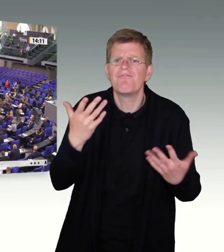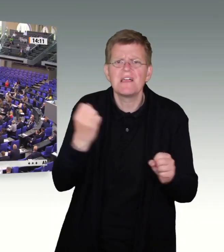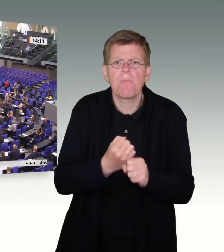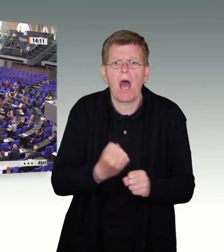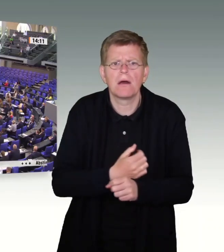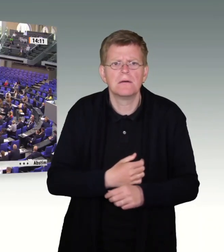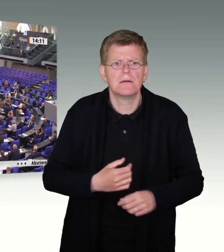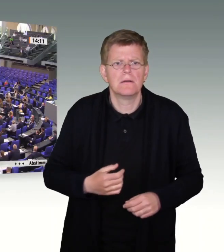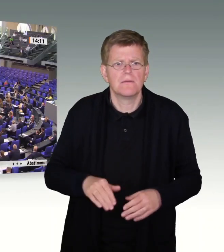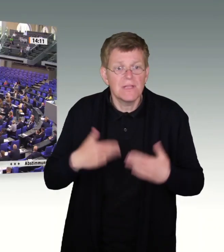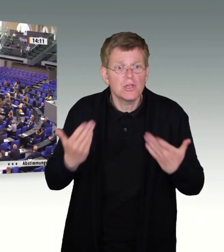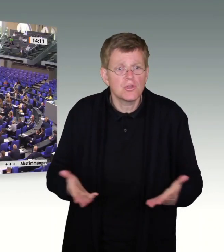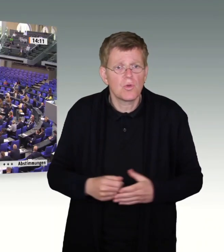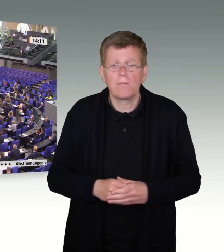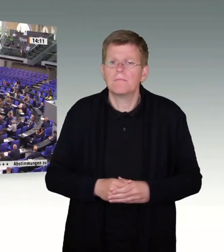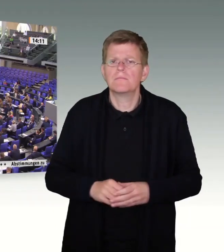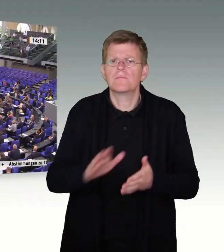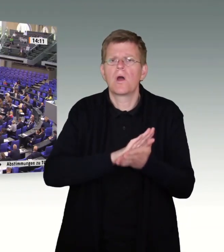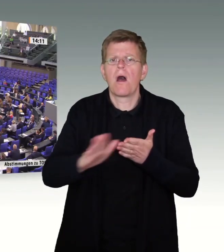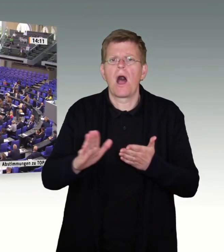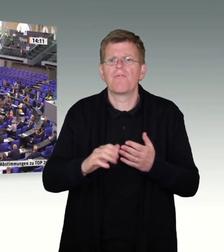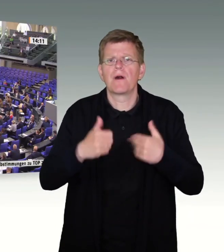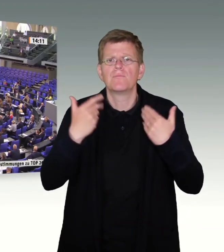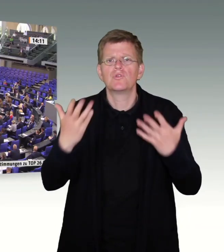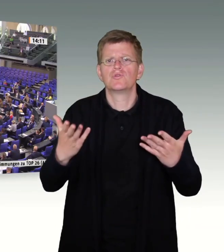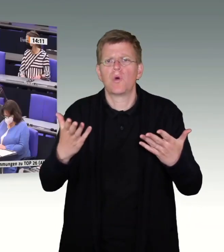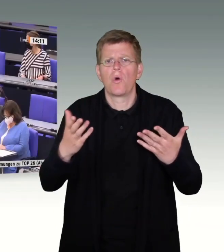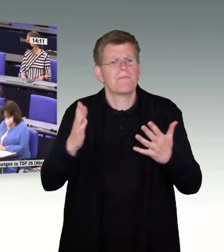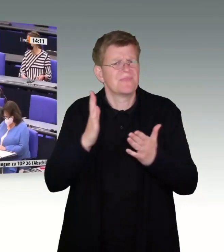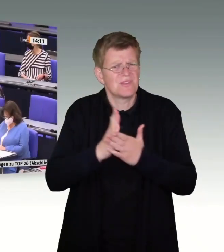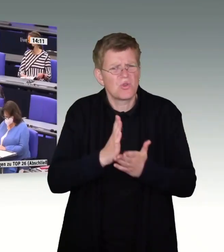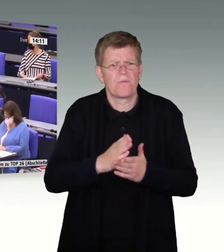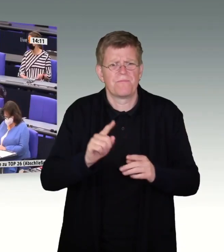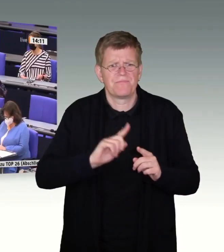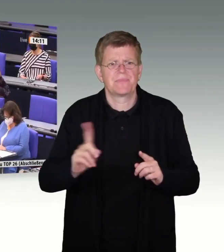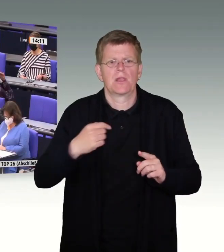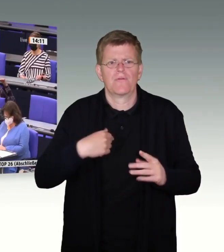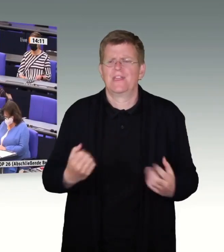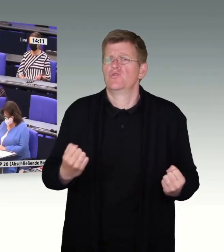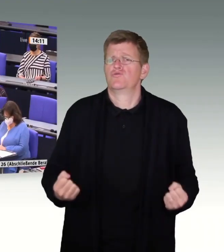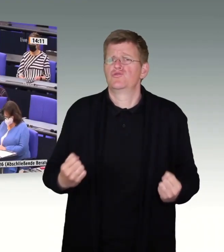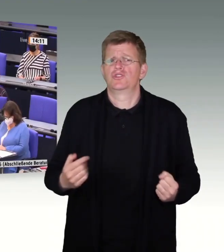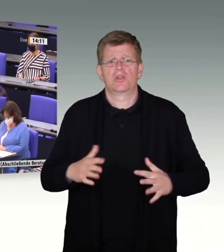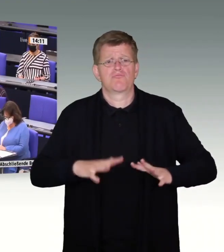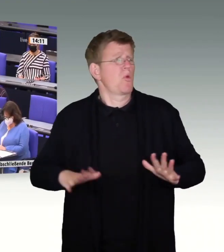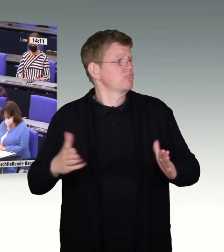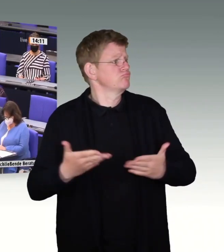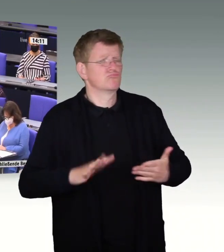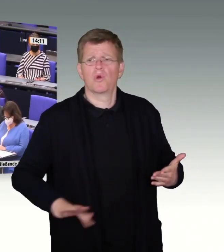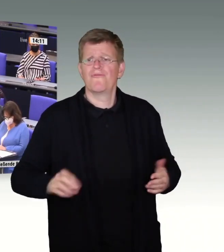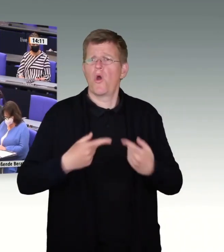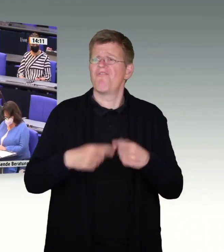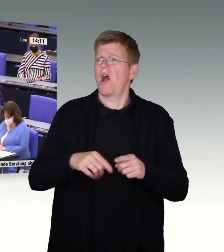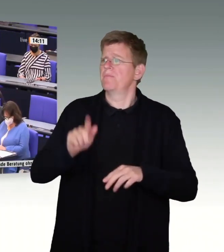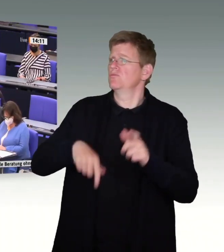Kampf, sondern sie erklärte sich in einem ethnomasochistisch-morbiden Akt zum sicheren Hafen für noch mehr Fremde, darunter